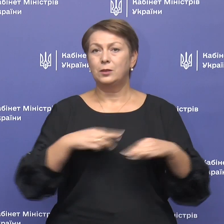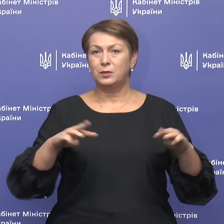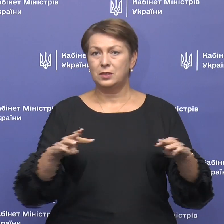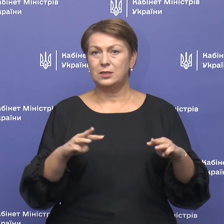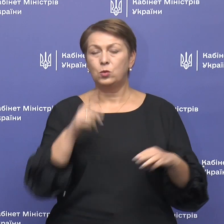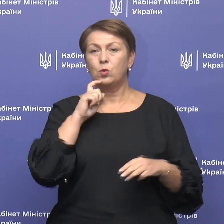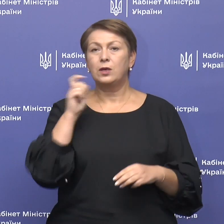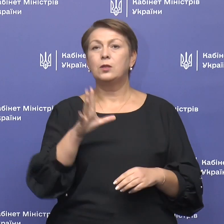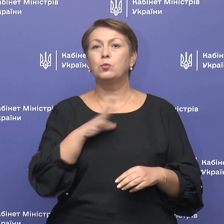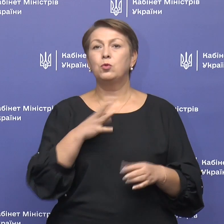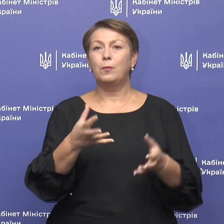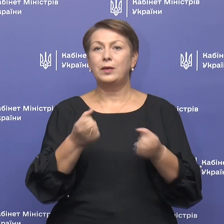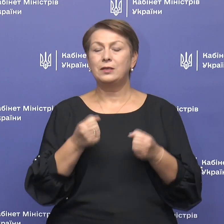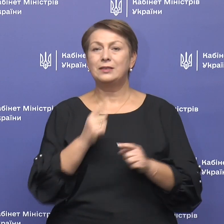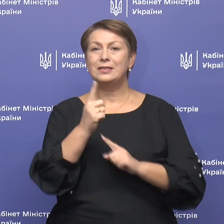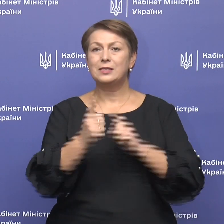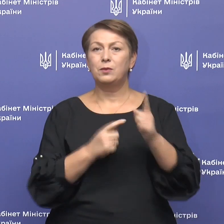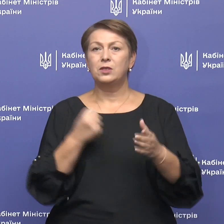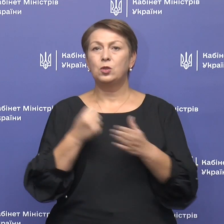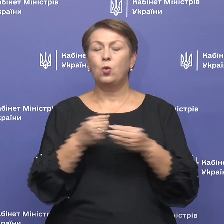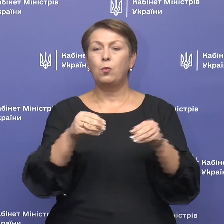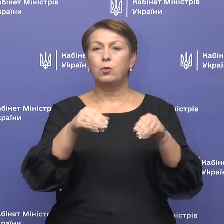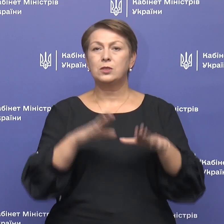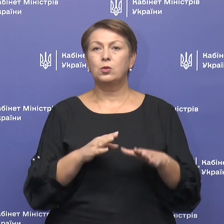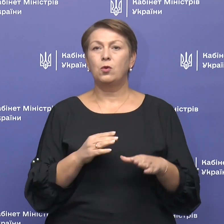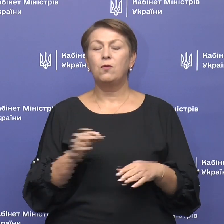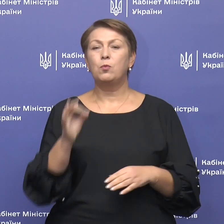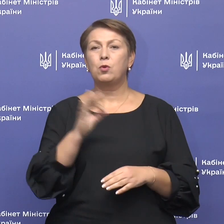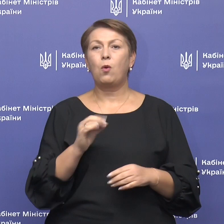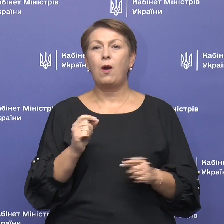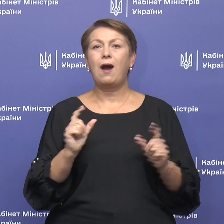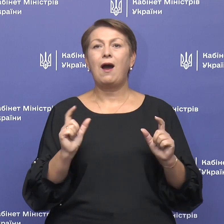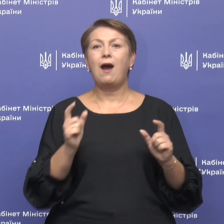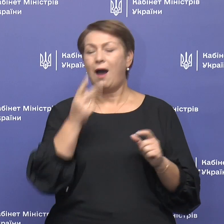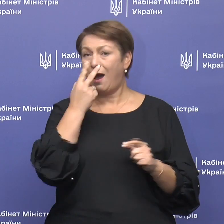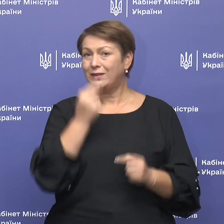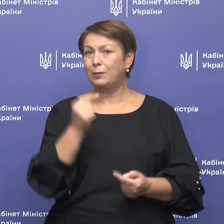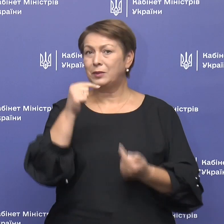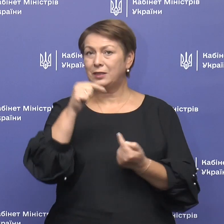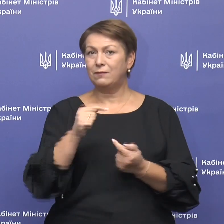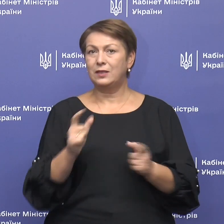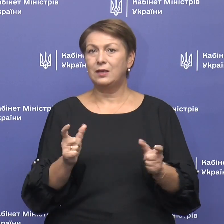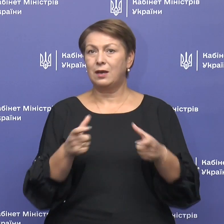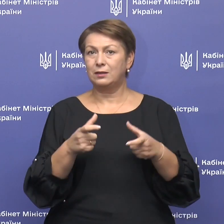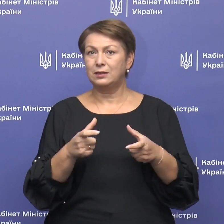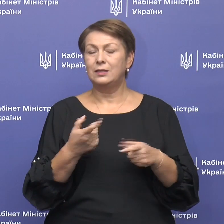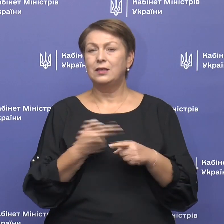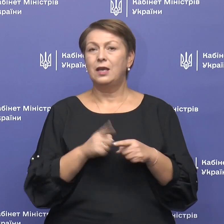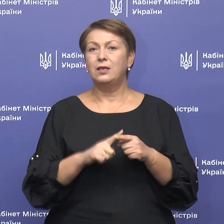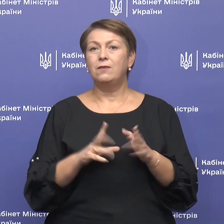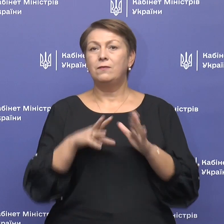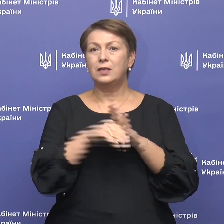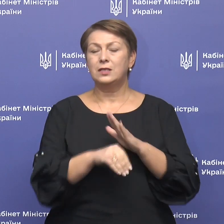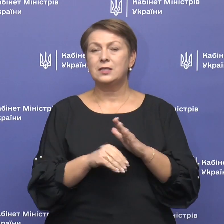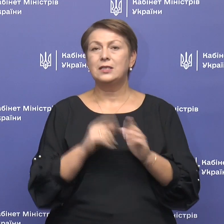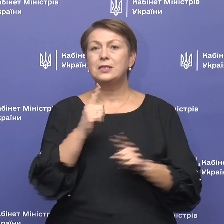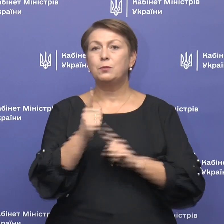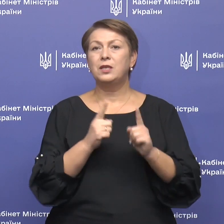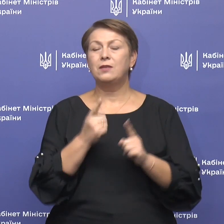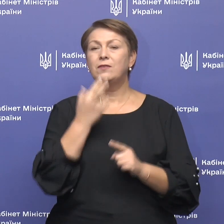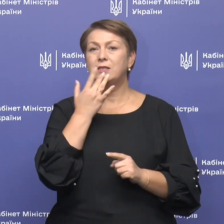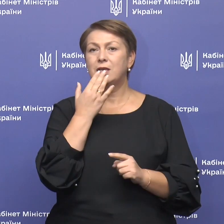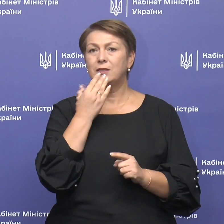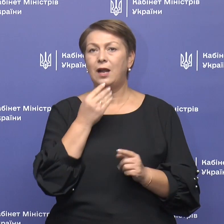прийняті зміни до постанови про адаптивний карантин, в які внесли зміни і в національні індикатори.